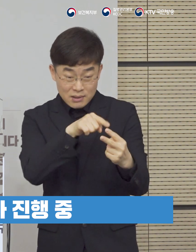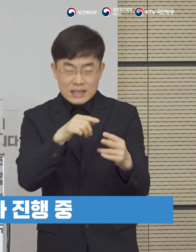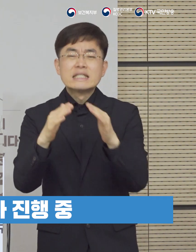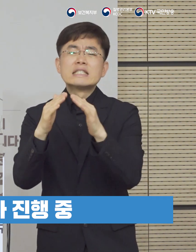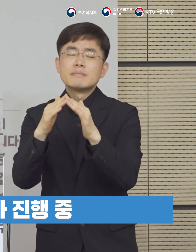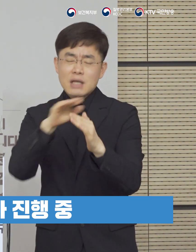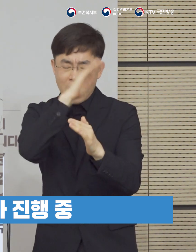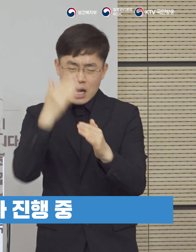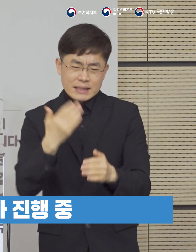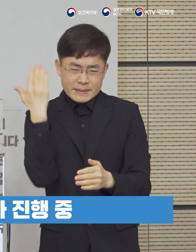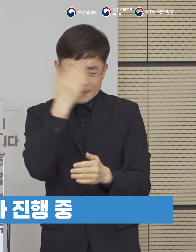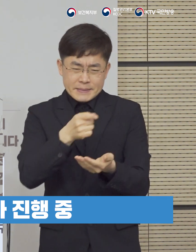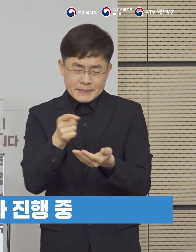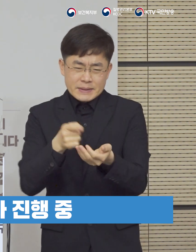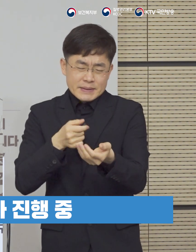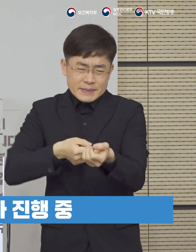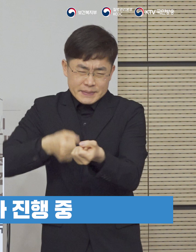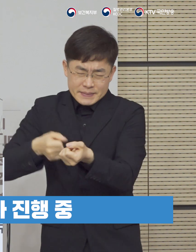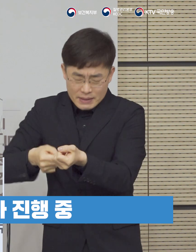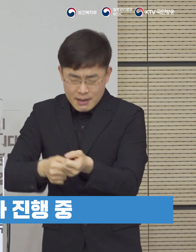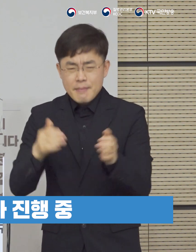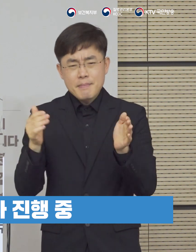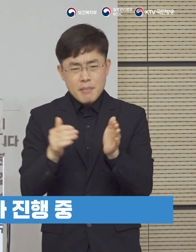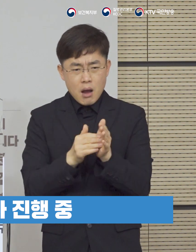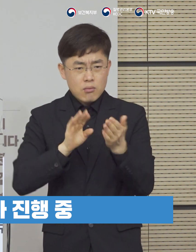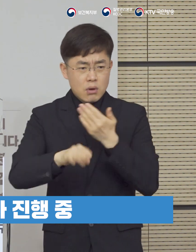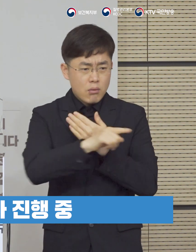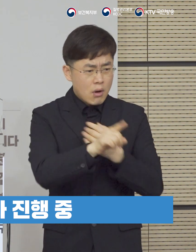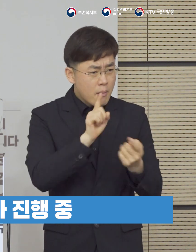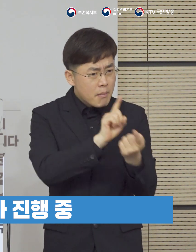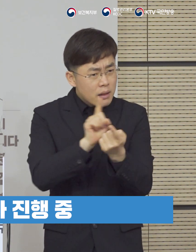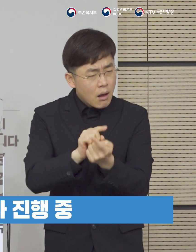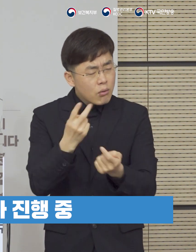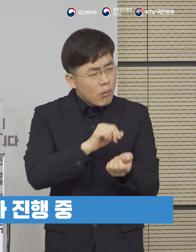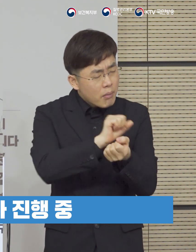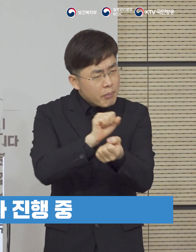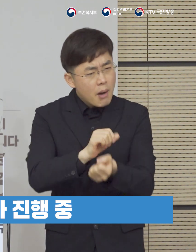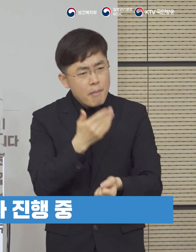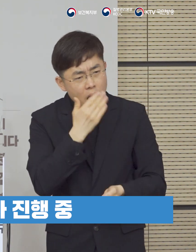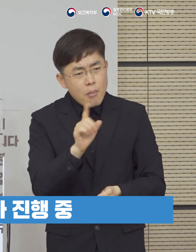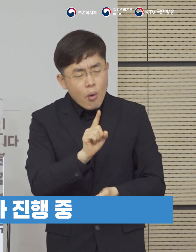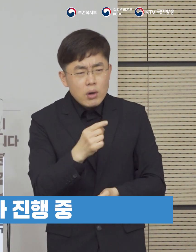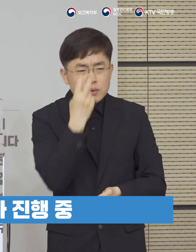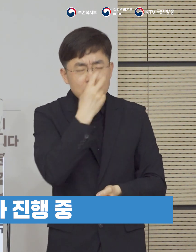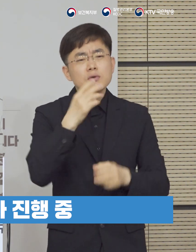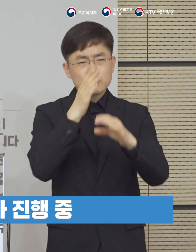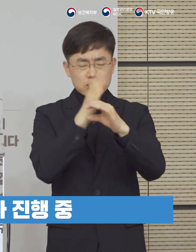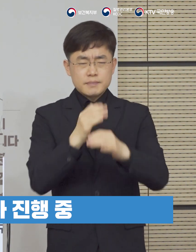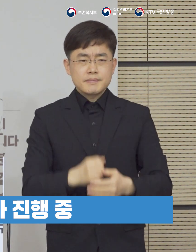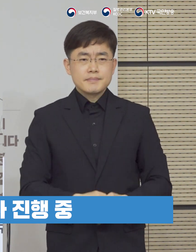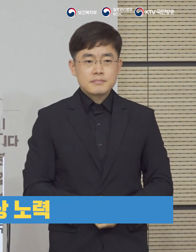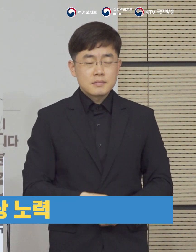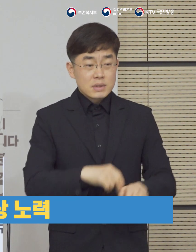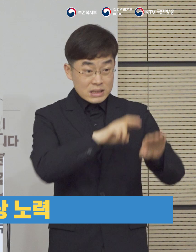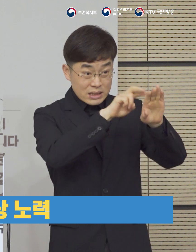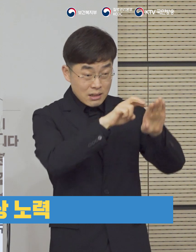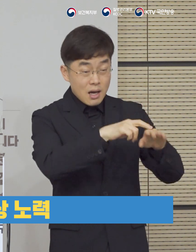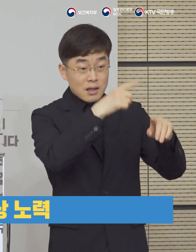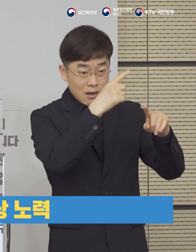병원과 간호사 두 분의 자택에 대한 소독을 철저히 마치고 심층 역학 조사를 진행하고 있습니다.